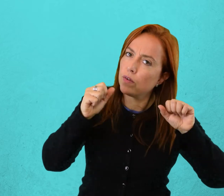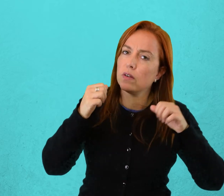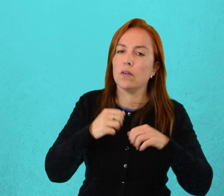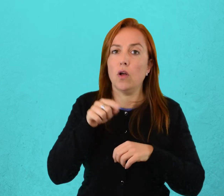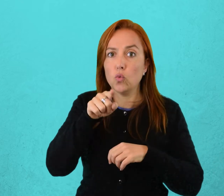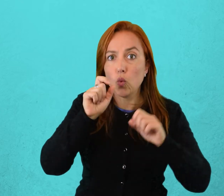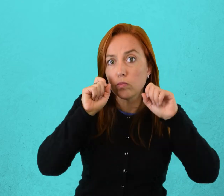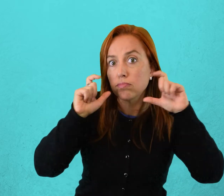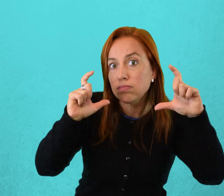¿Estás atento?